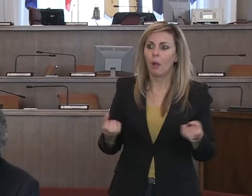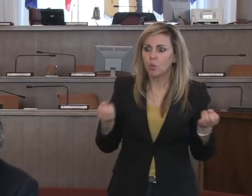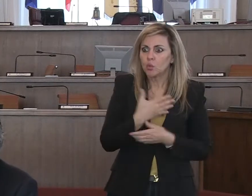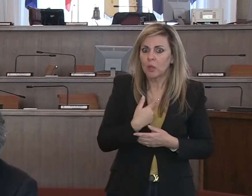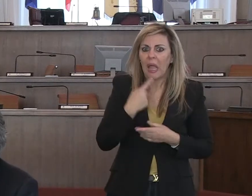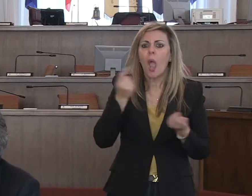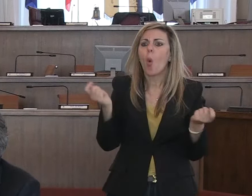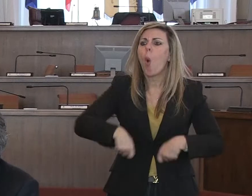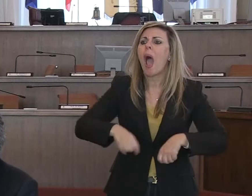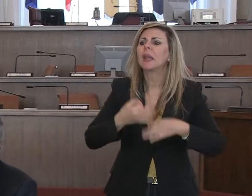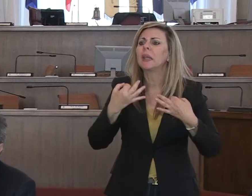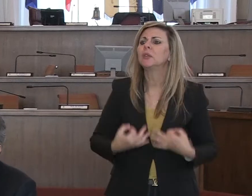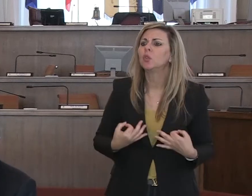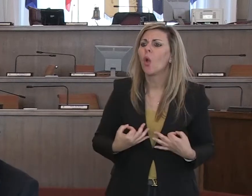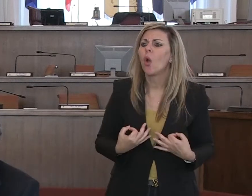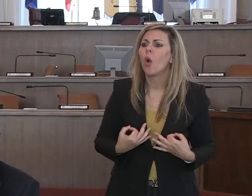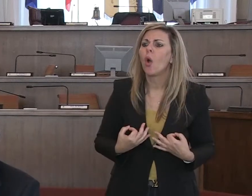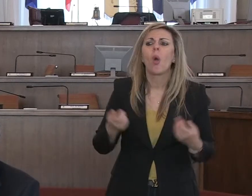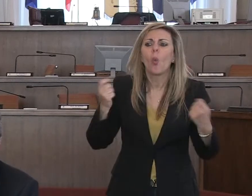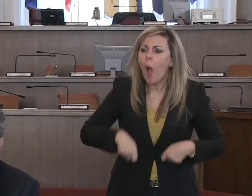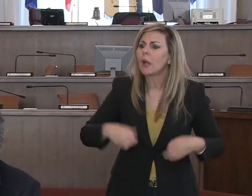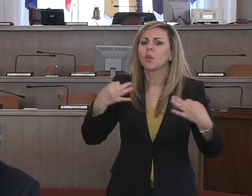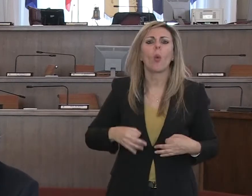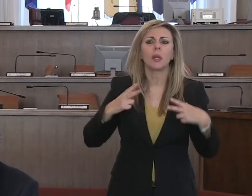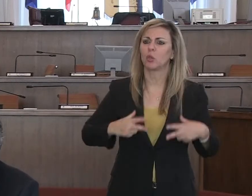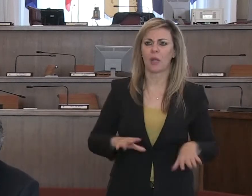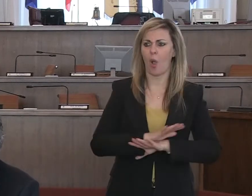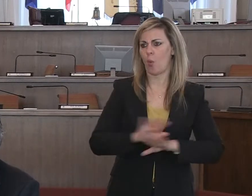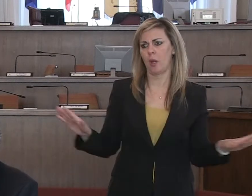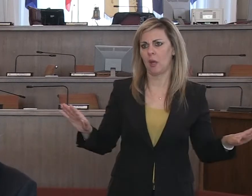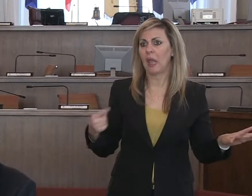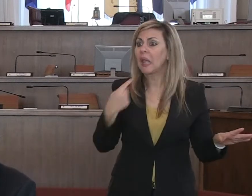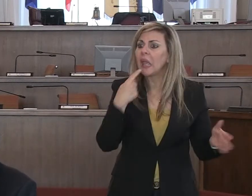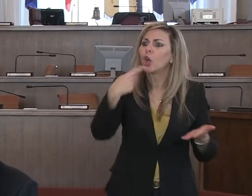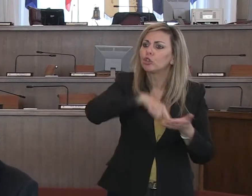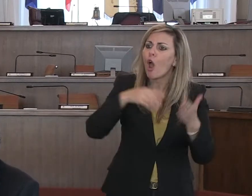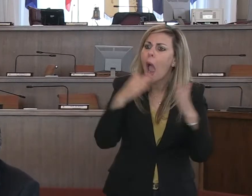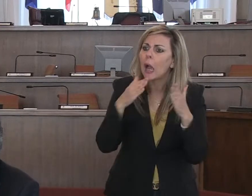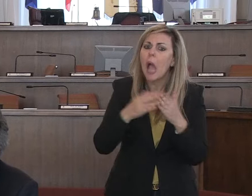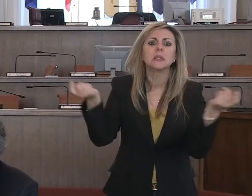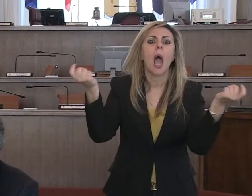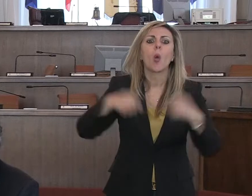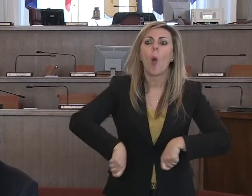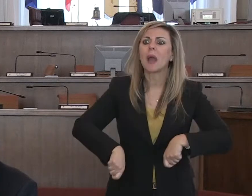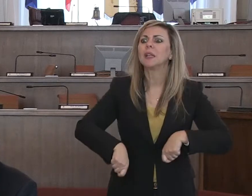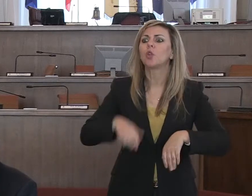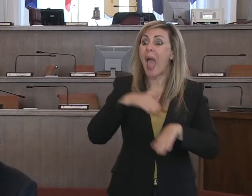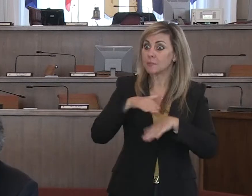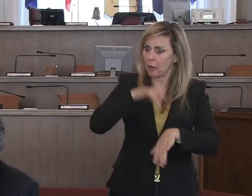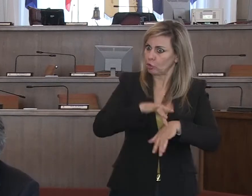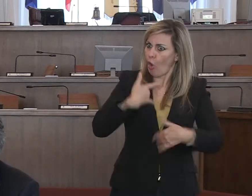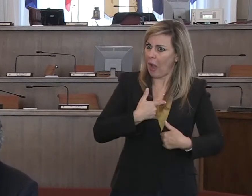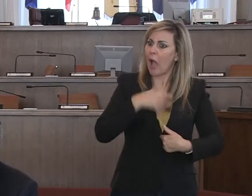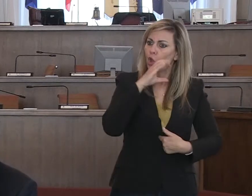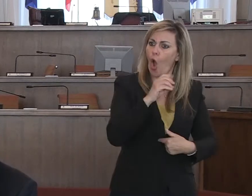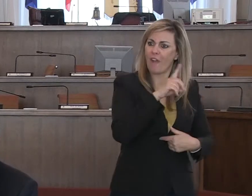persone guarite, cioè se le persone sono guarite, sono guarite, state tranquille, quindi chi rientra nelle proprie case dopo aver avuto la brutta esperienza di essere